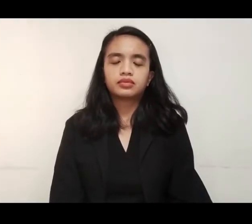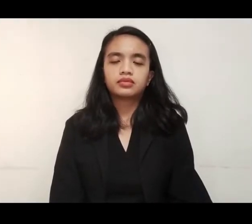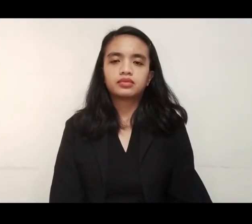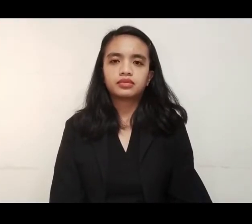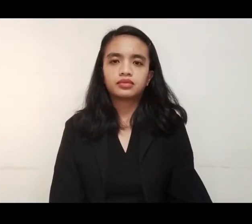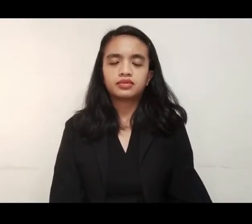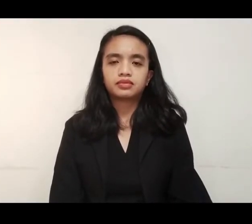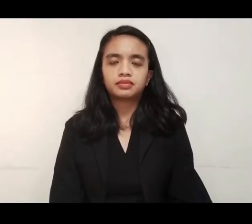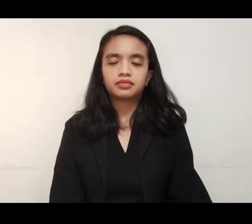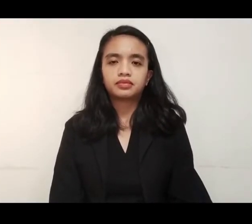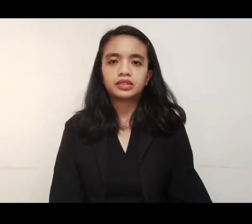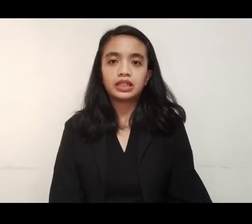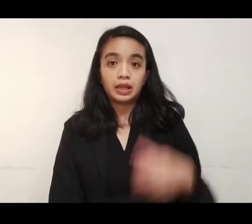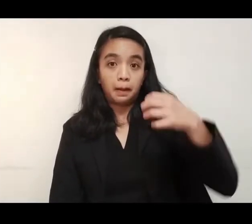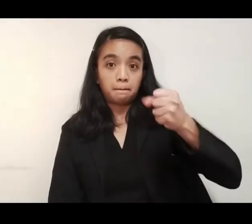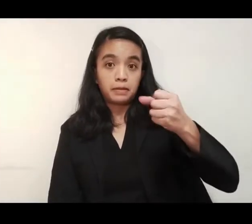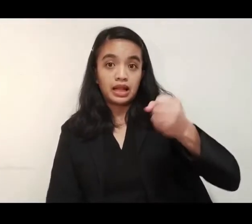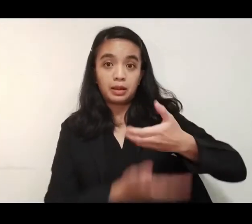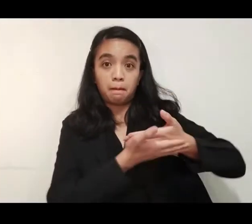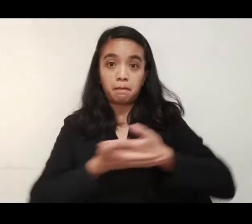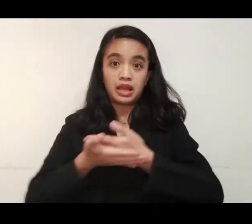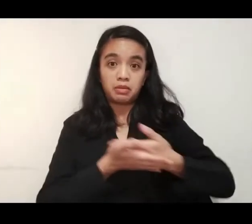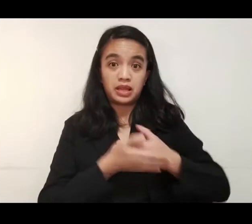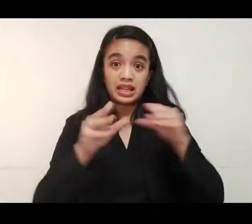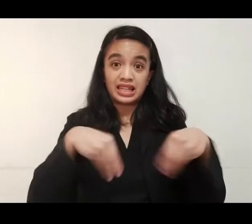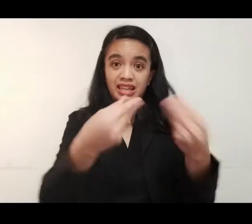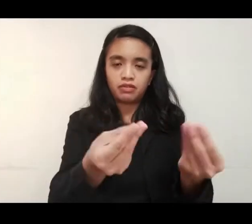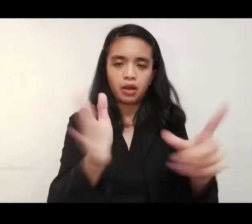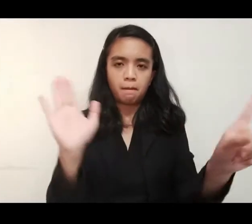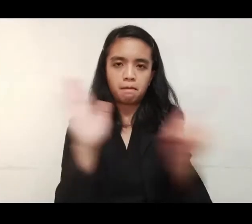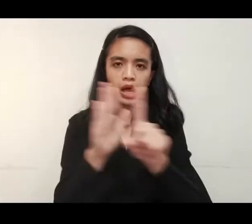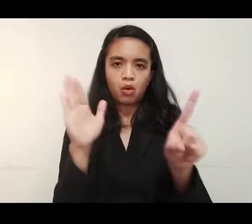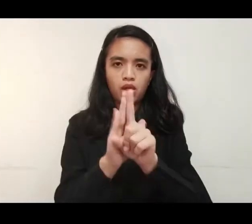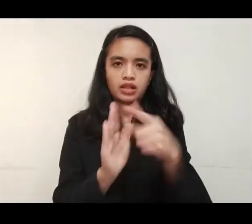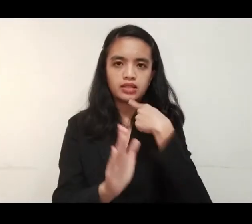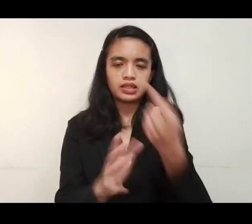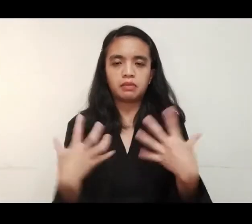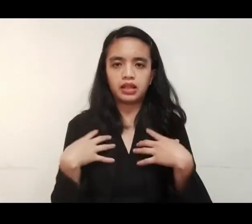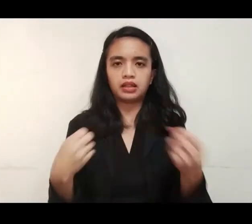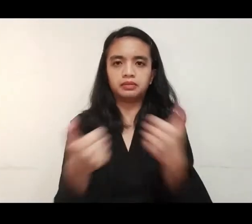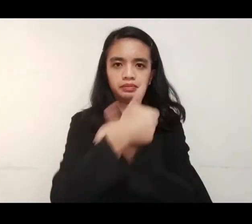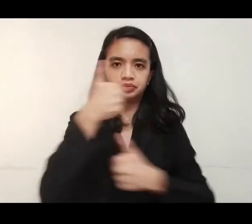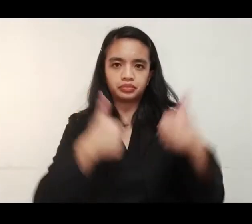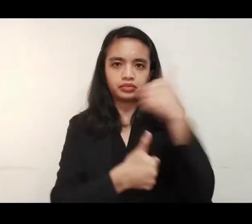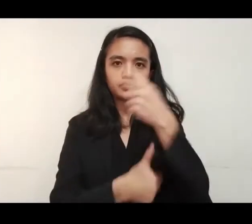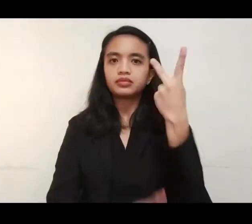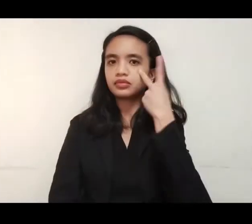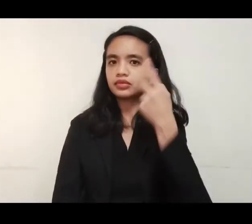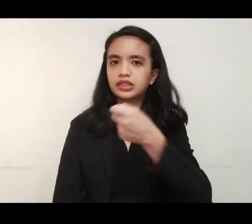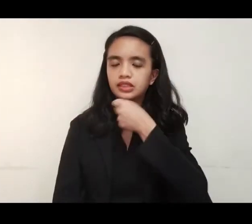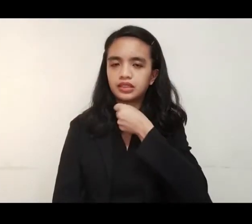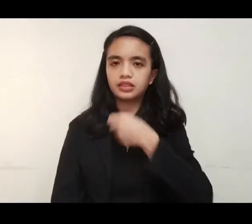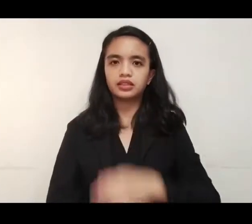Pamimigay ng infant formula milk ngayong EZQ ipinagbabawal ng health authority. Sundan sa report.